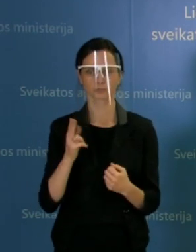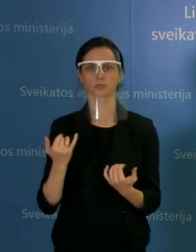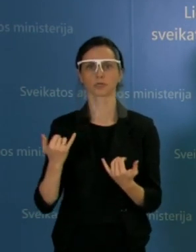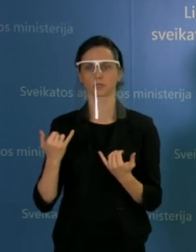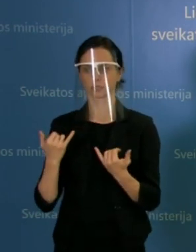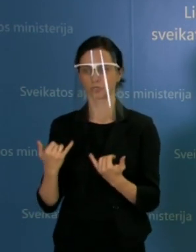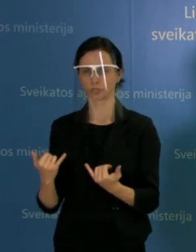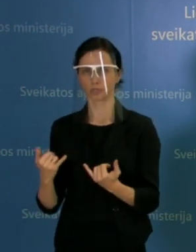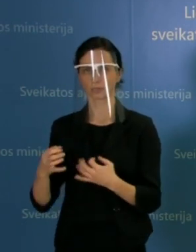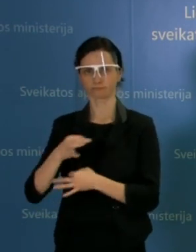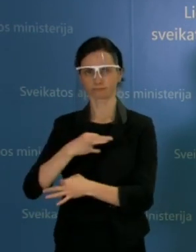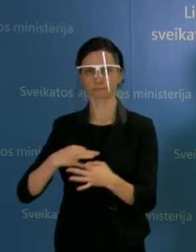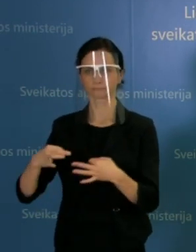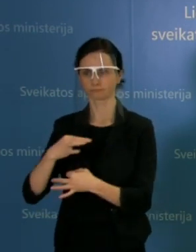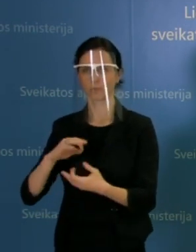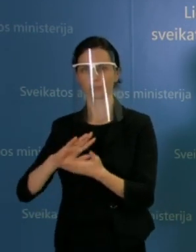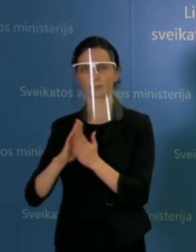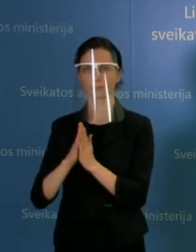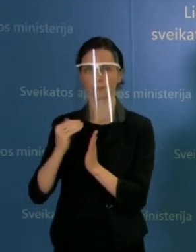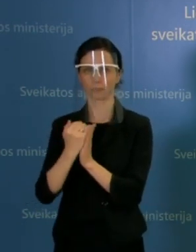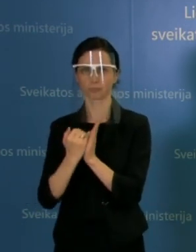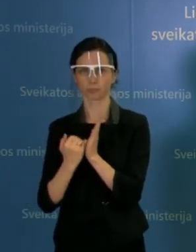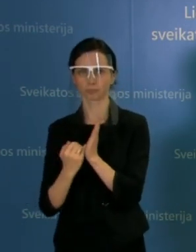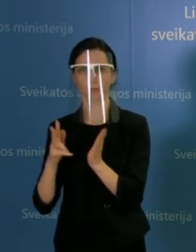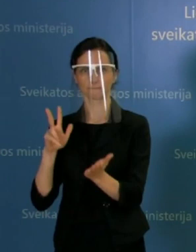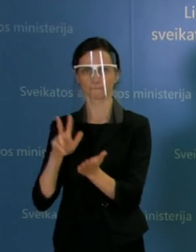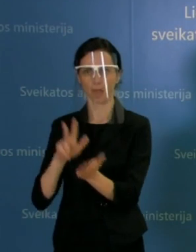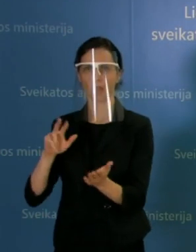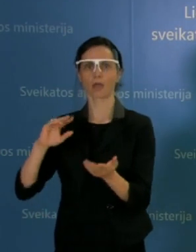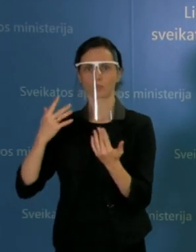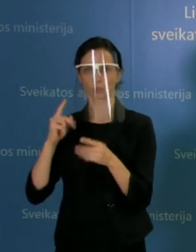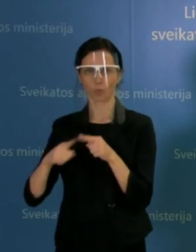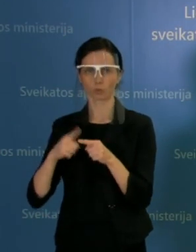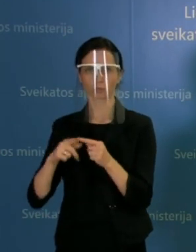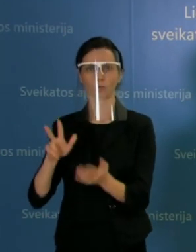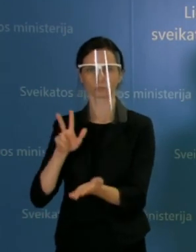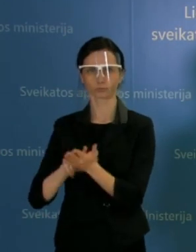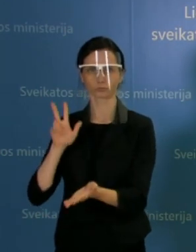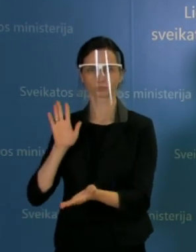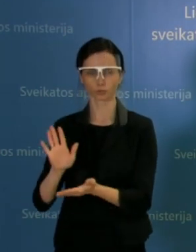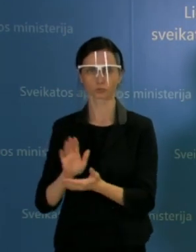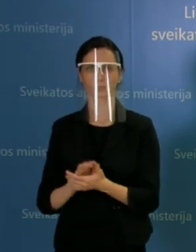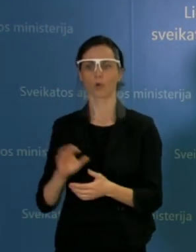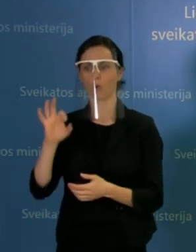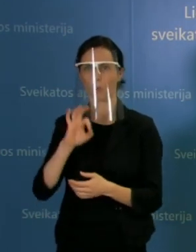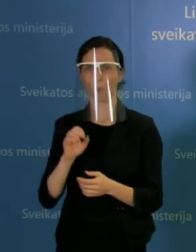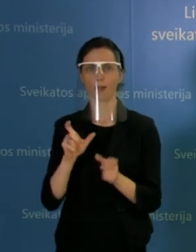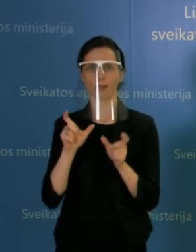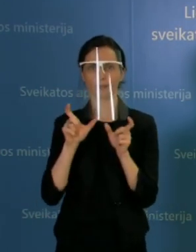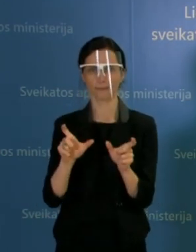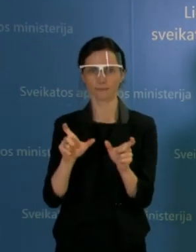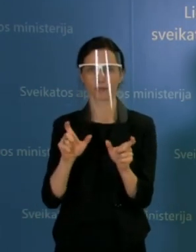derinti tvarka, tai yra izoliacijos teisyklių pakeitimas dėl izoliacijos